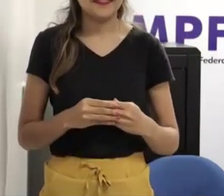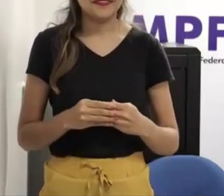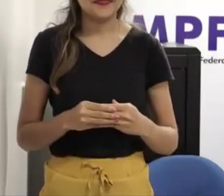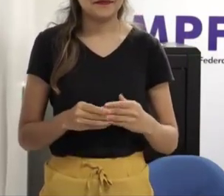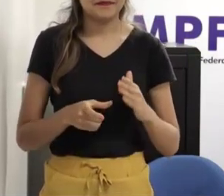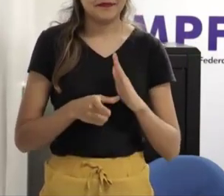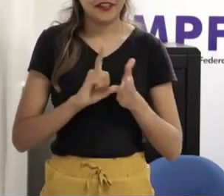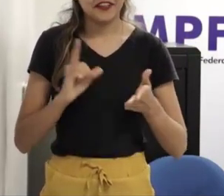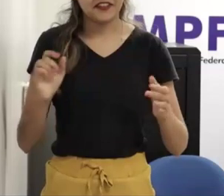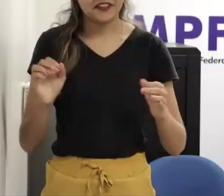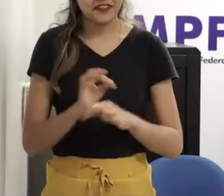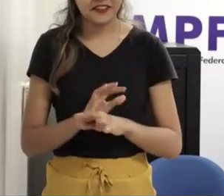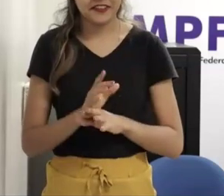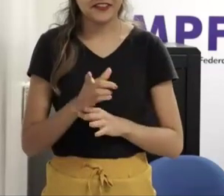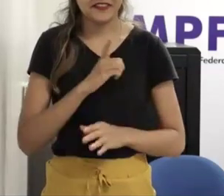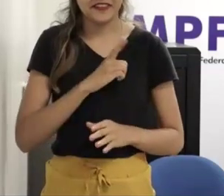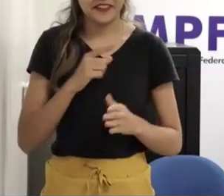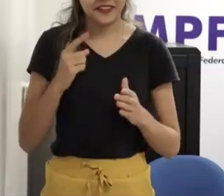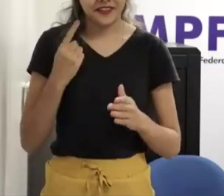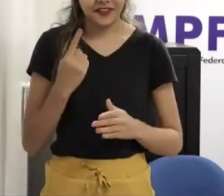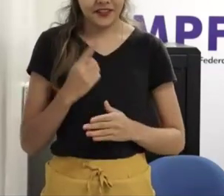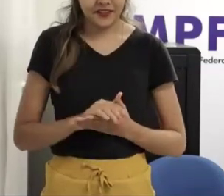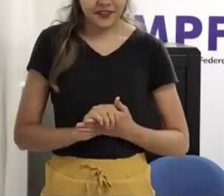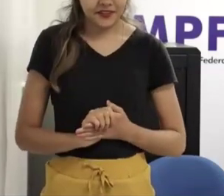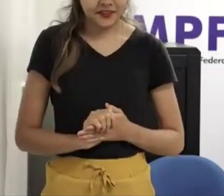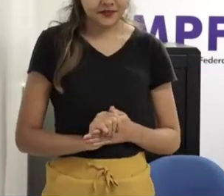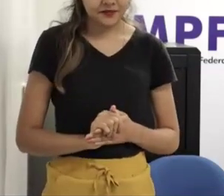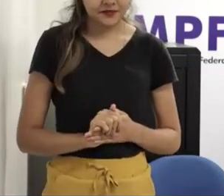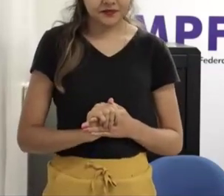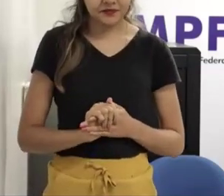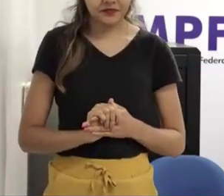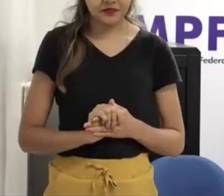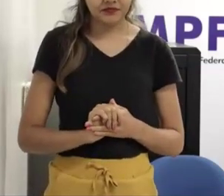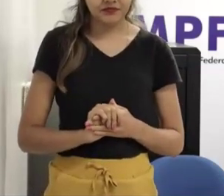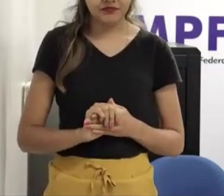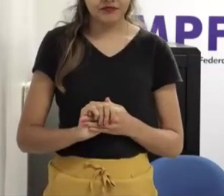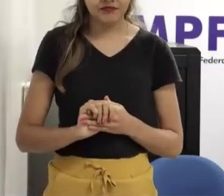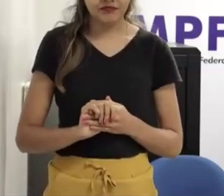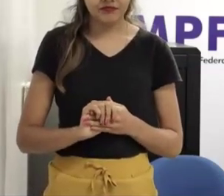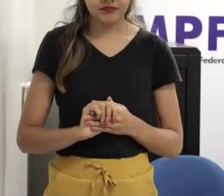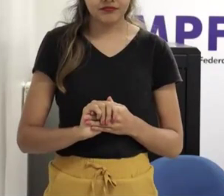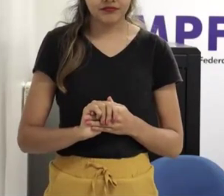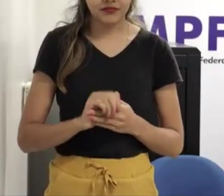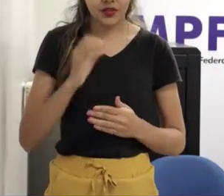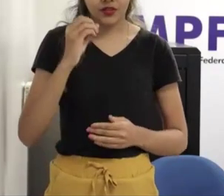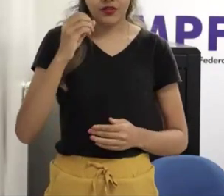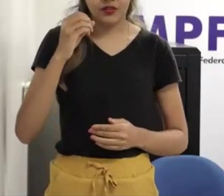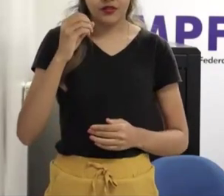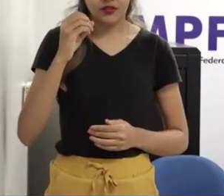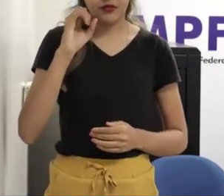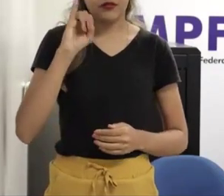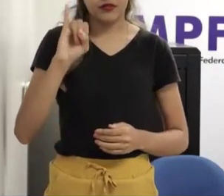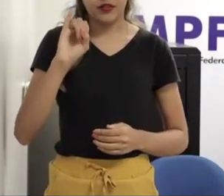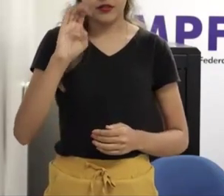Instituto Brasileiro de Geografia e Estatística no último censo ele definiu que hoje no